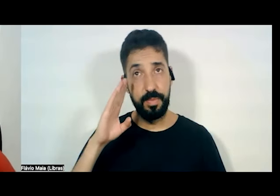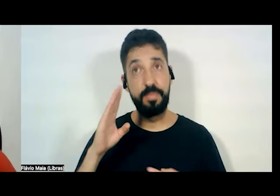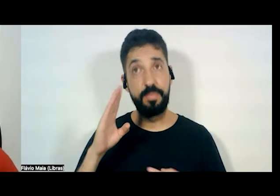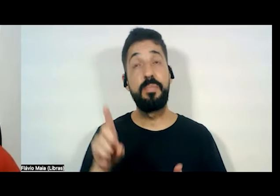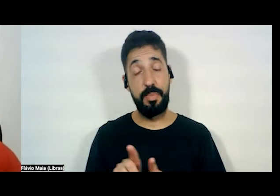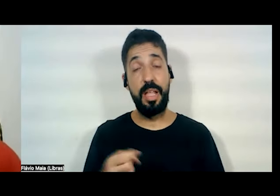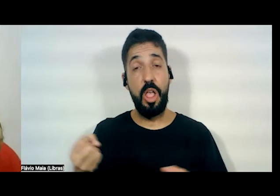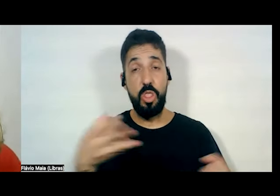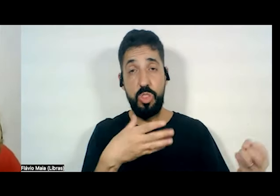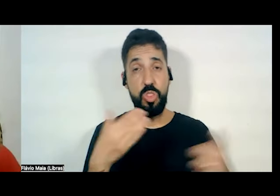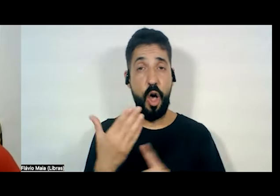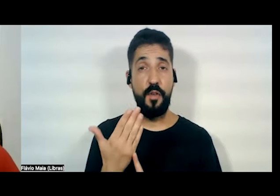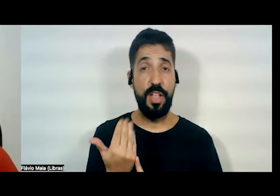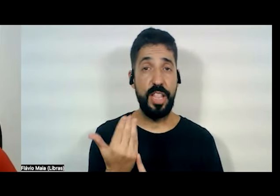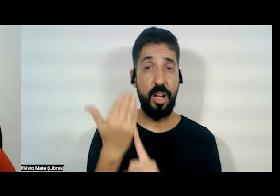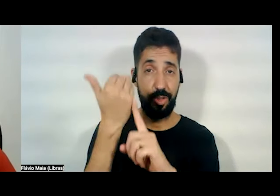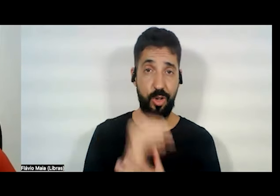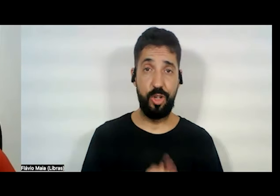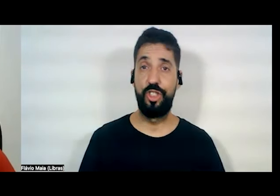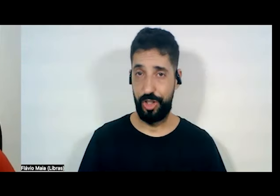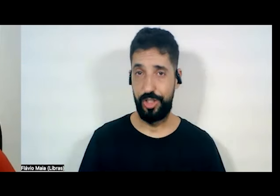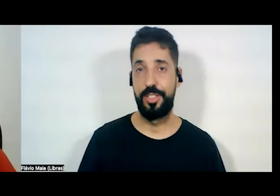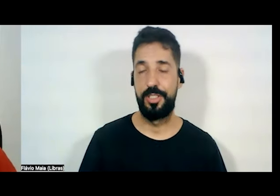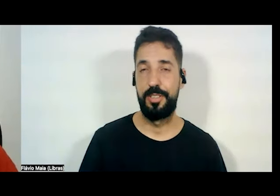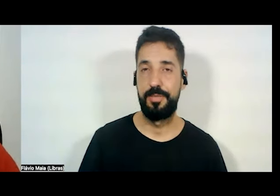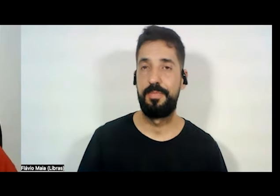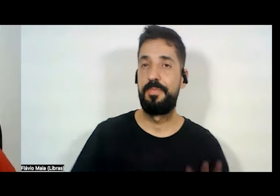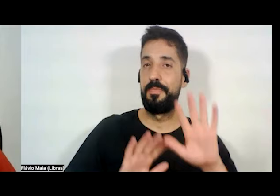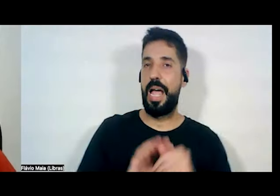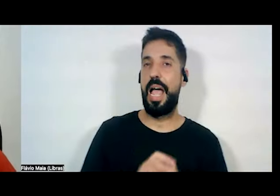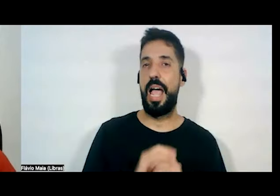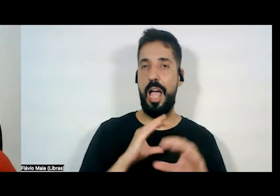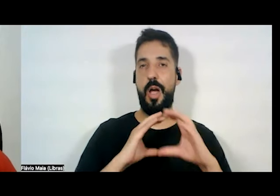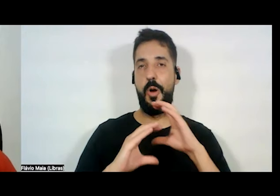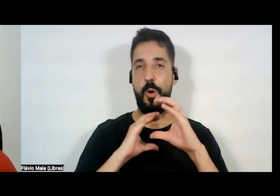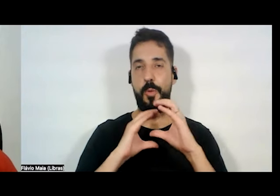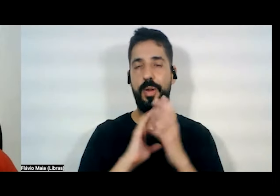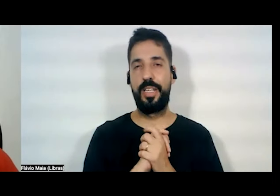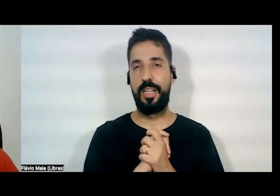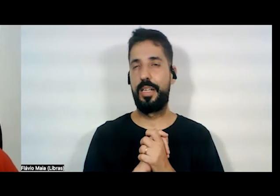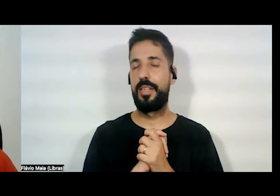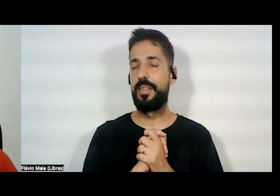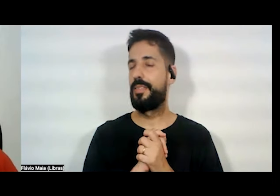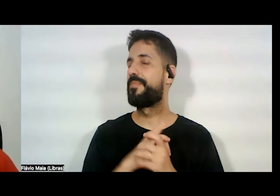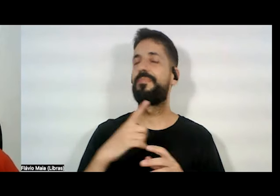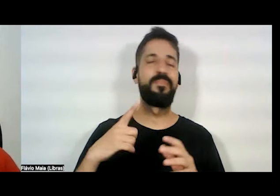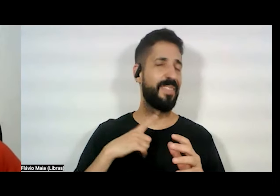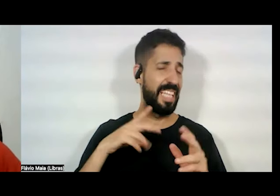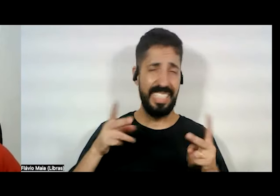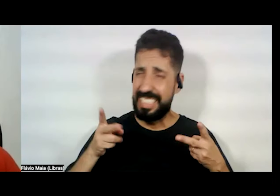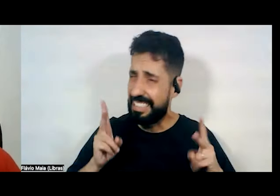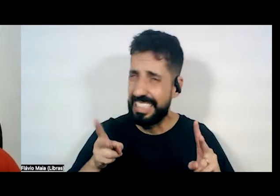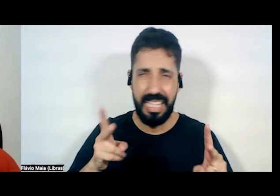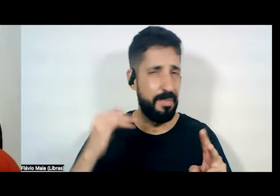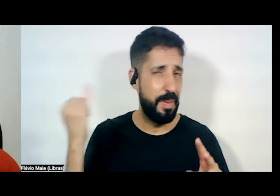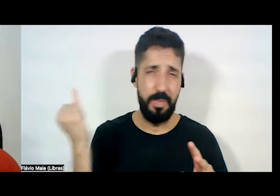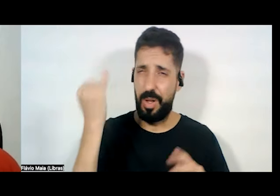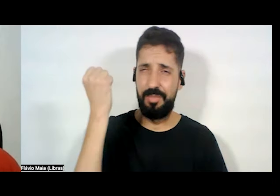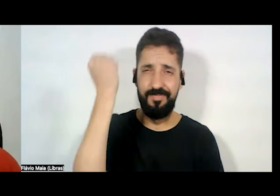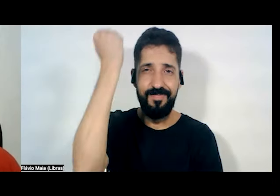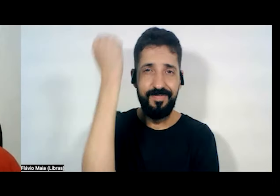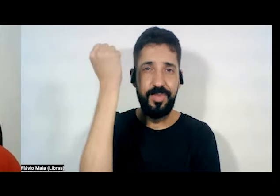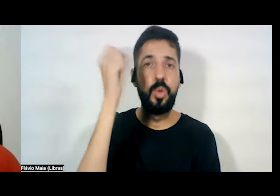Mas há algo que na comunicação é insuperável, que é o contato,